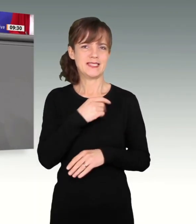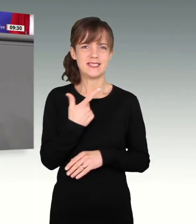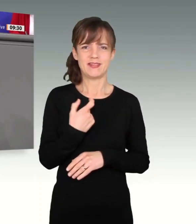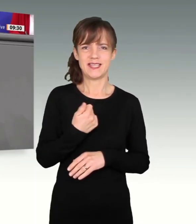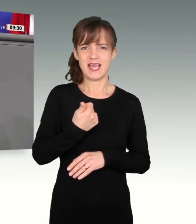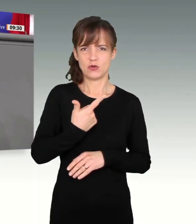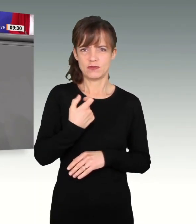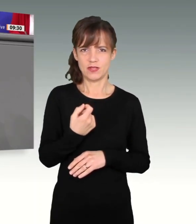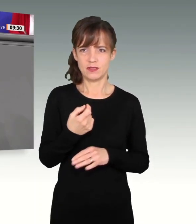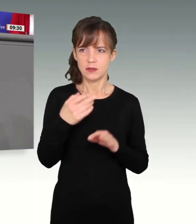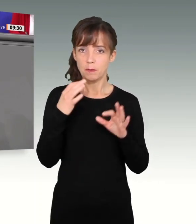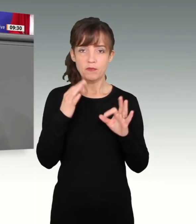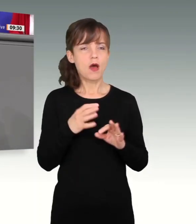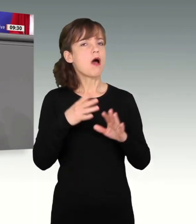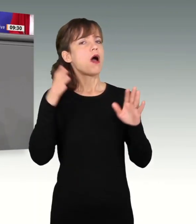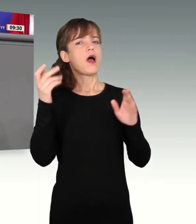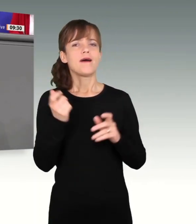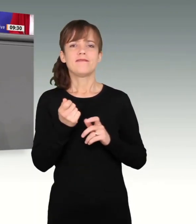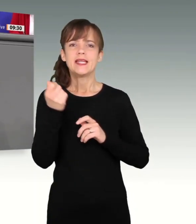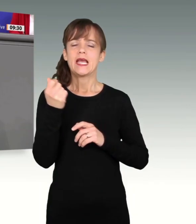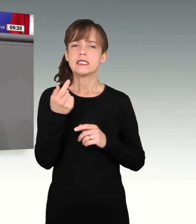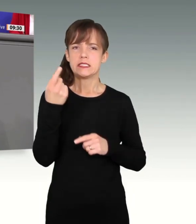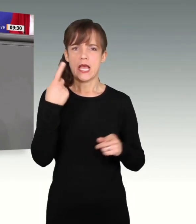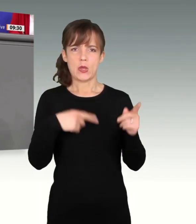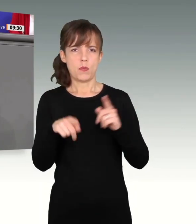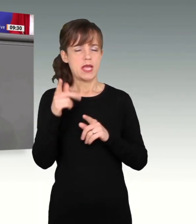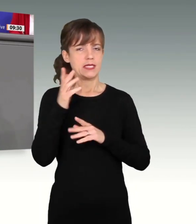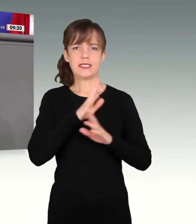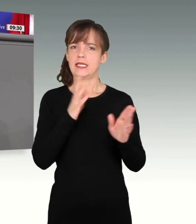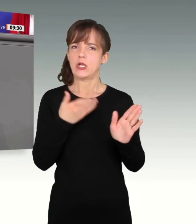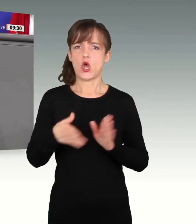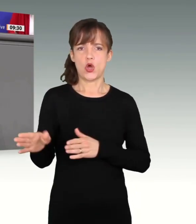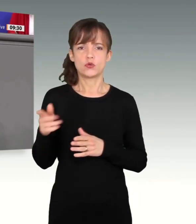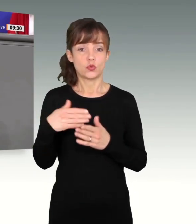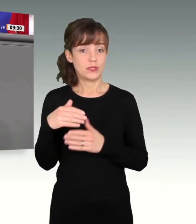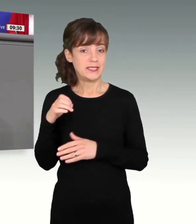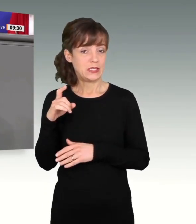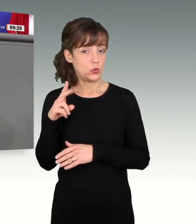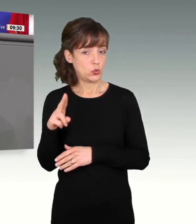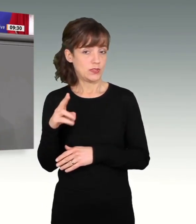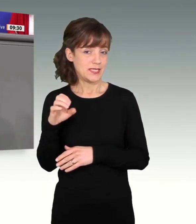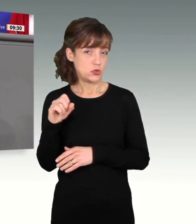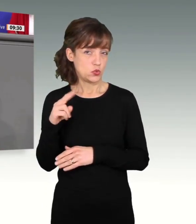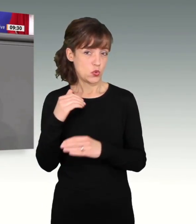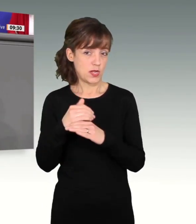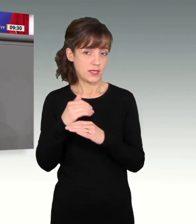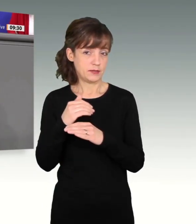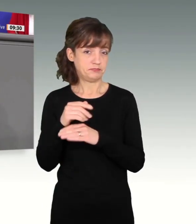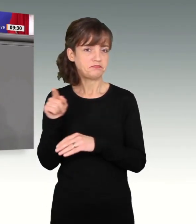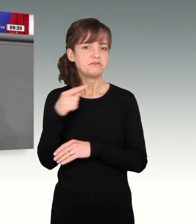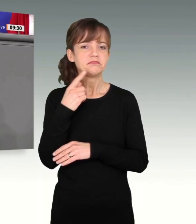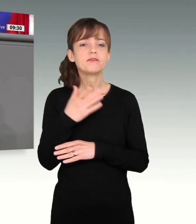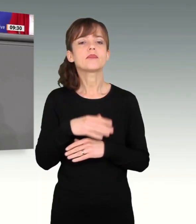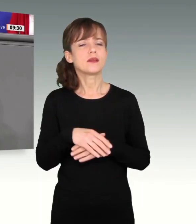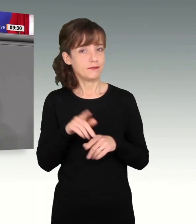rechtswidrige Finanzakrobatik sei. Zitat eines CSU-Kollegen. Sie will nun offenbar im Zustand des